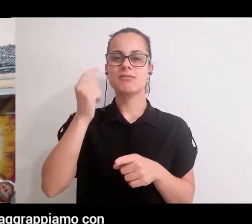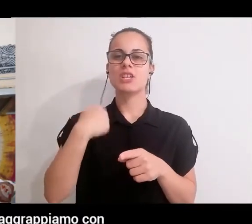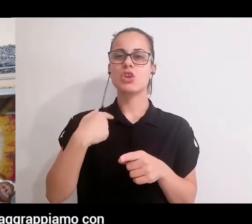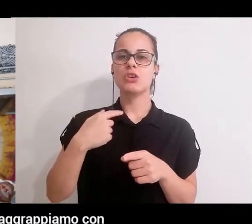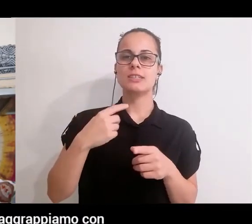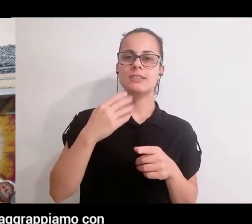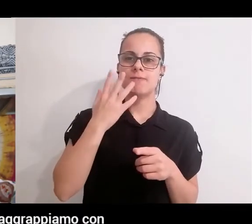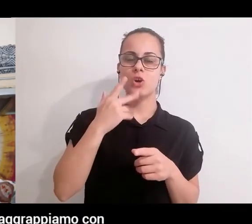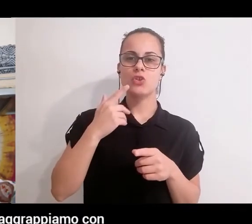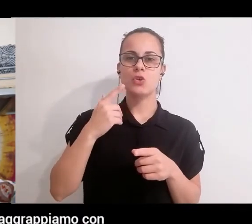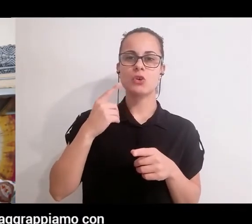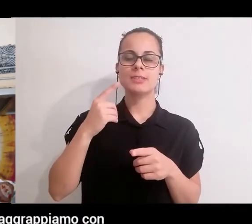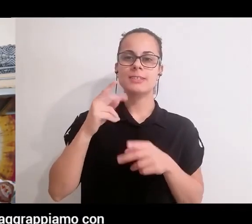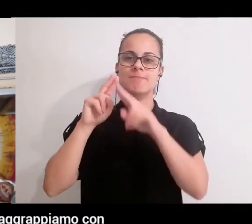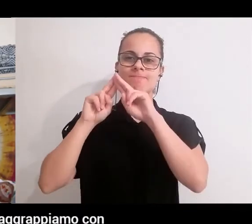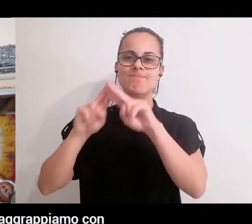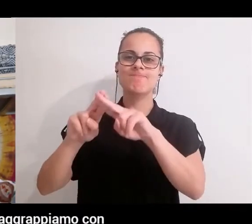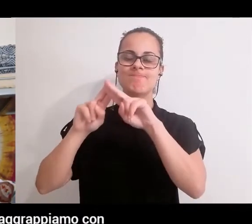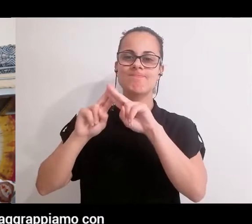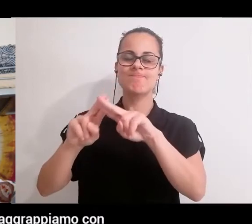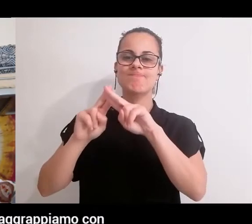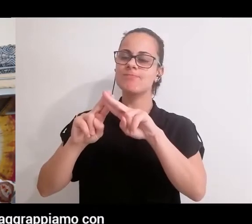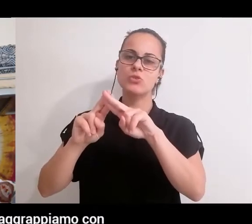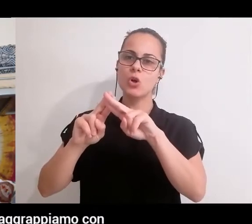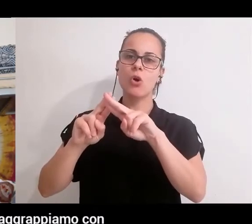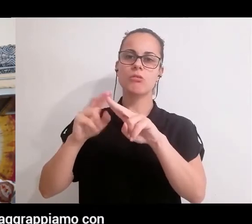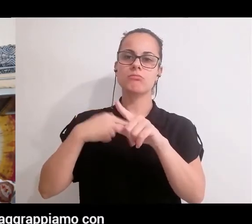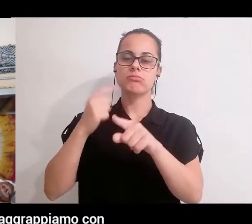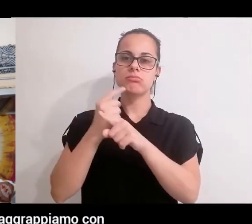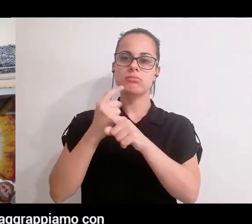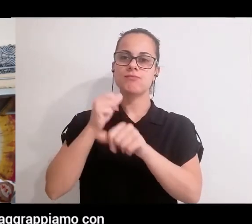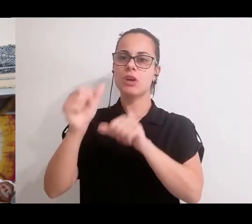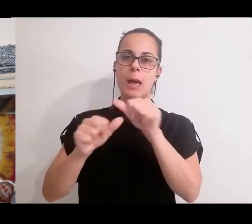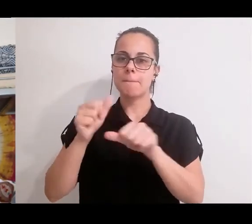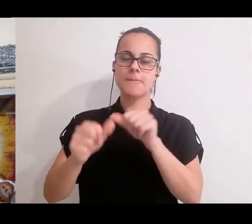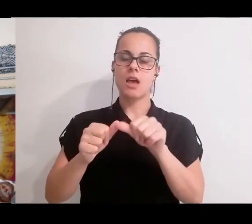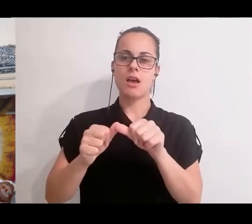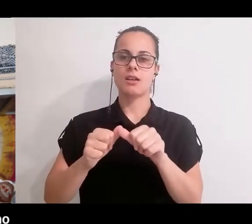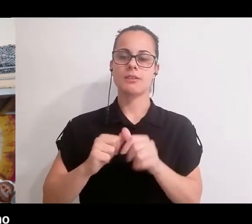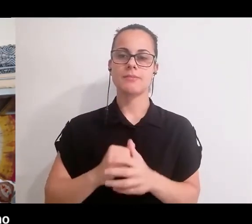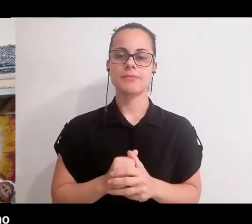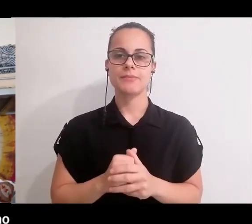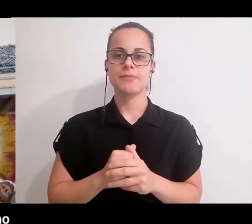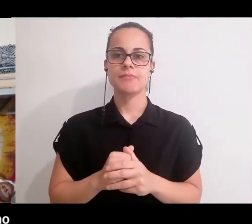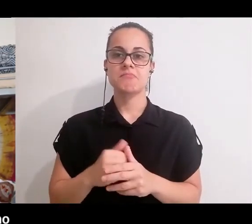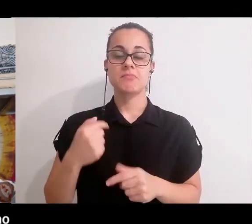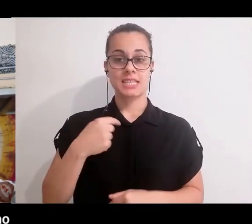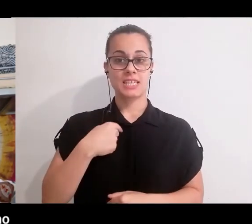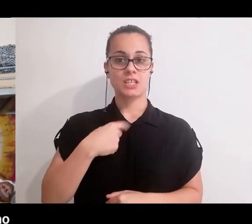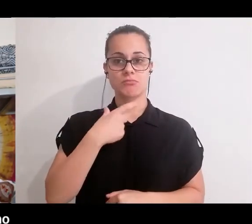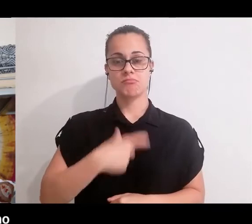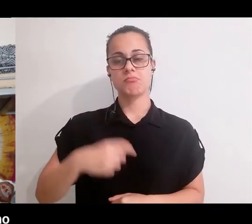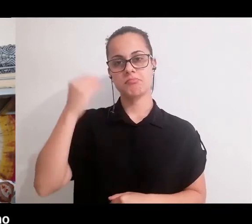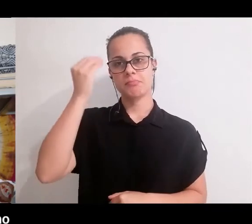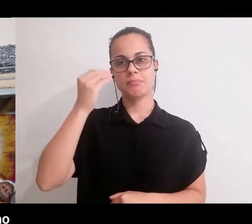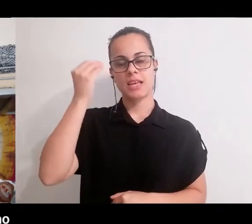e ci aggrappiamo con le unghie. Io reputo